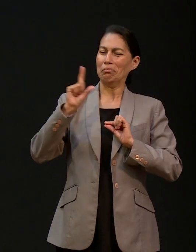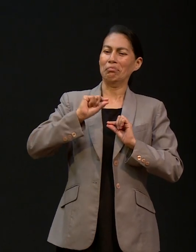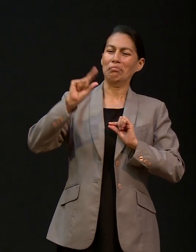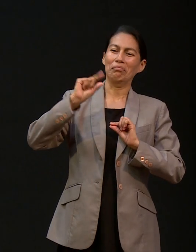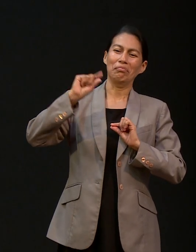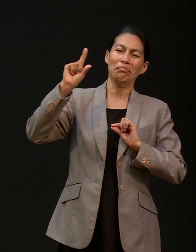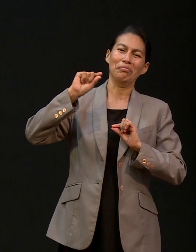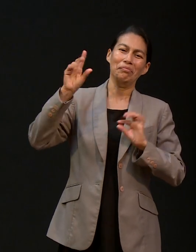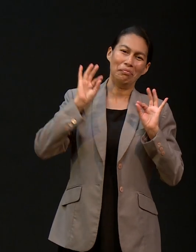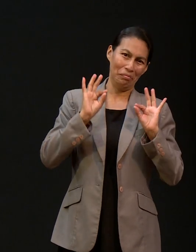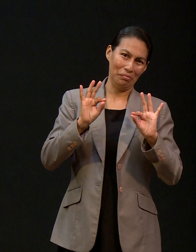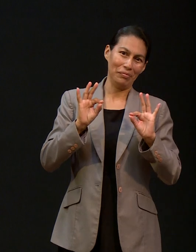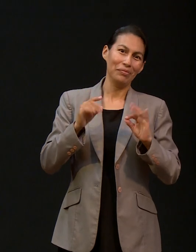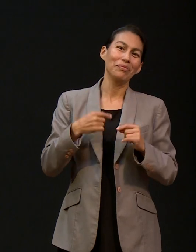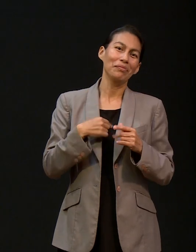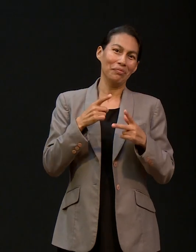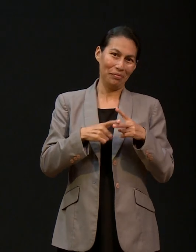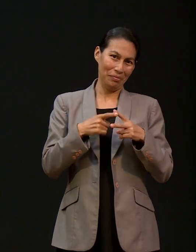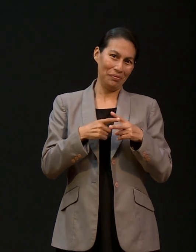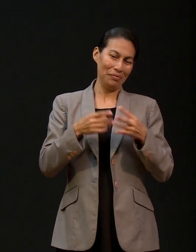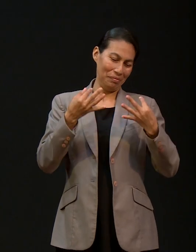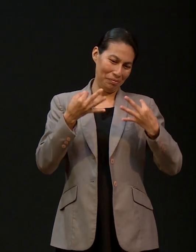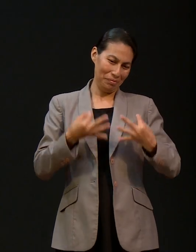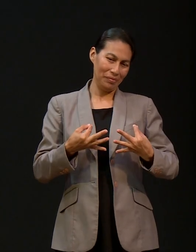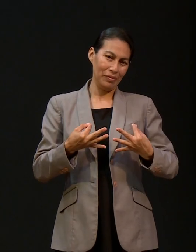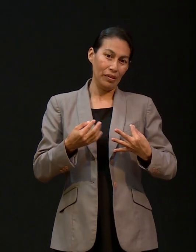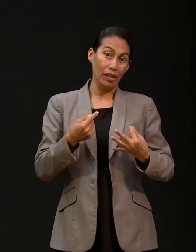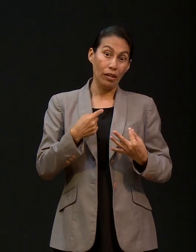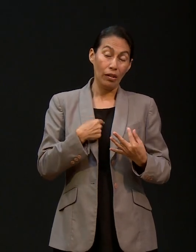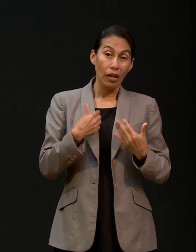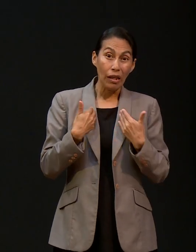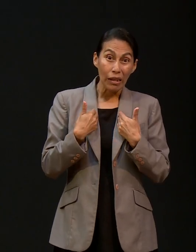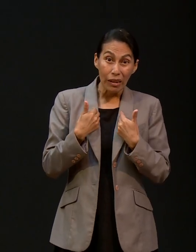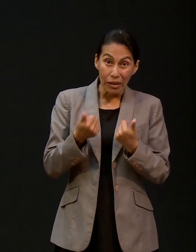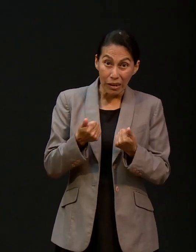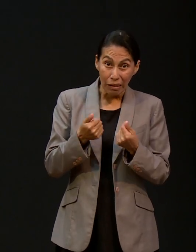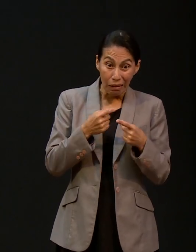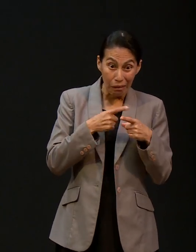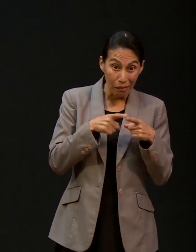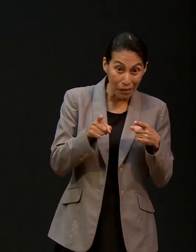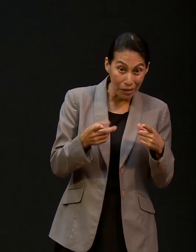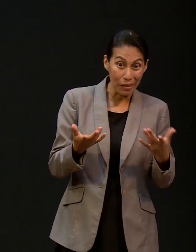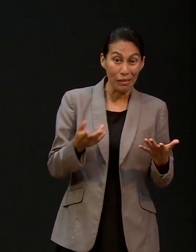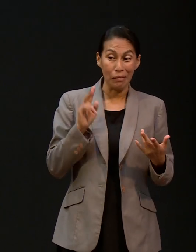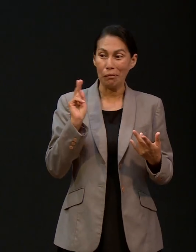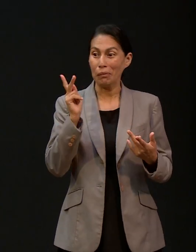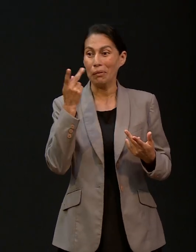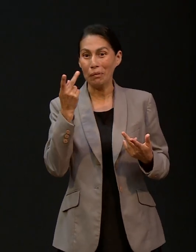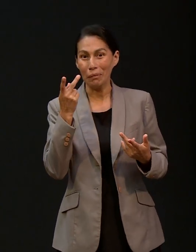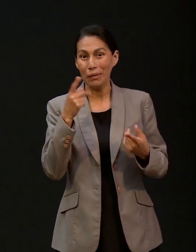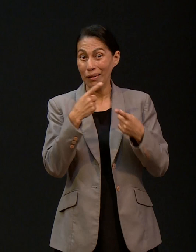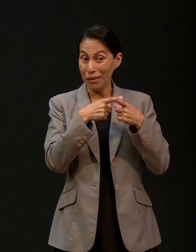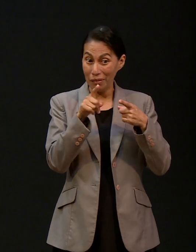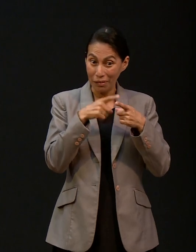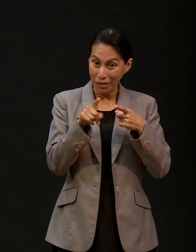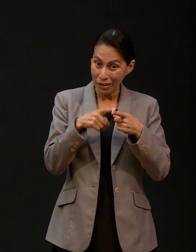debía de ir. Pero me di cuenta que las matemáticas eran, de verdad, de otro grado, de otro nivel, no es lo mismo. No al mismo nivel de la prepa. mismo nivel de la